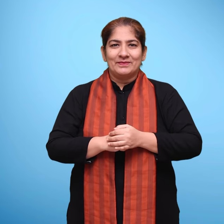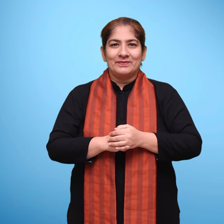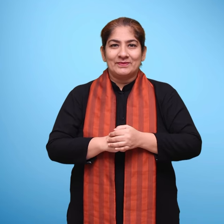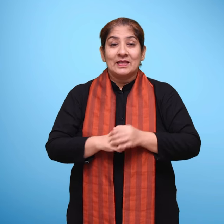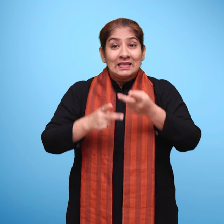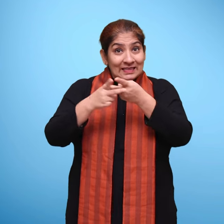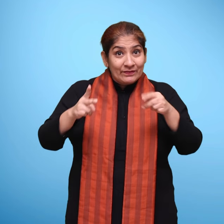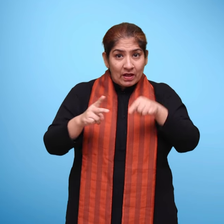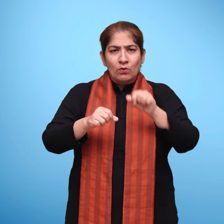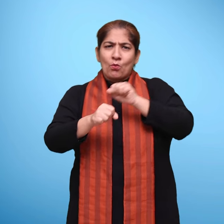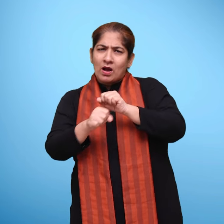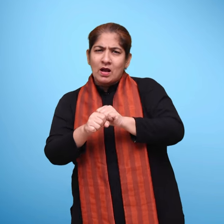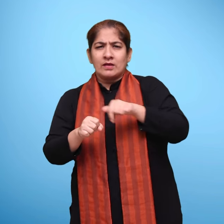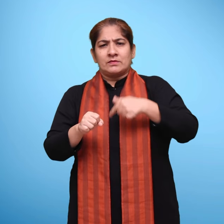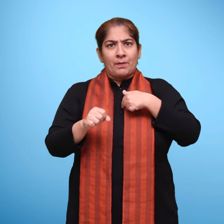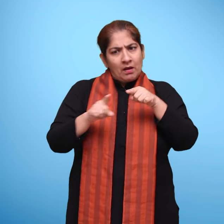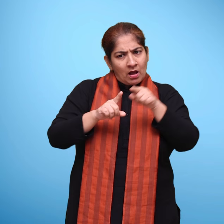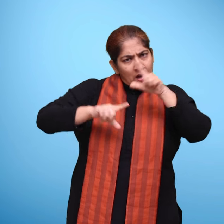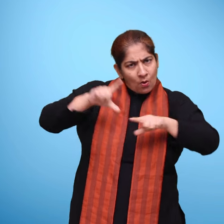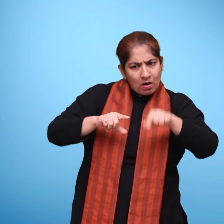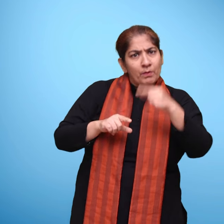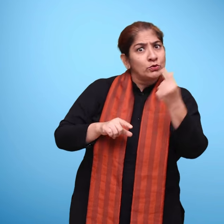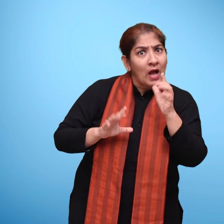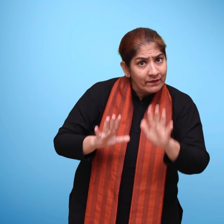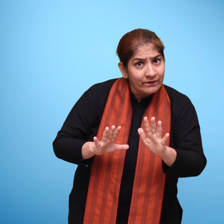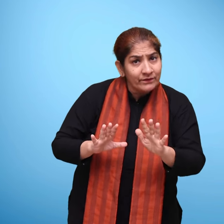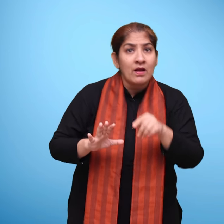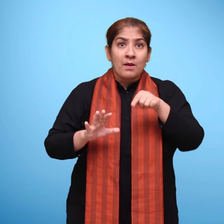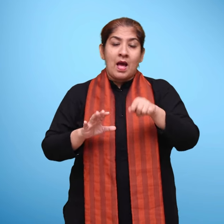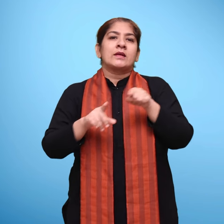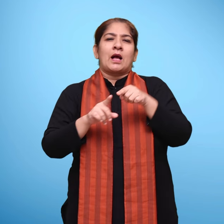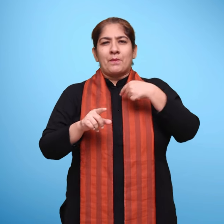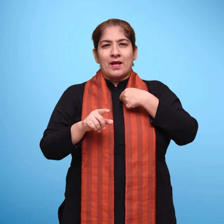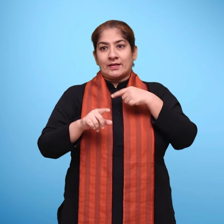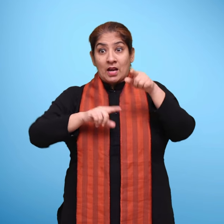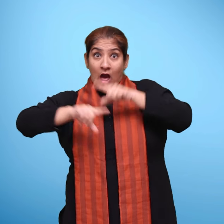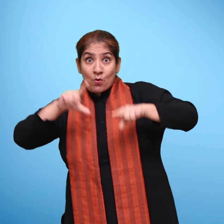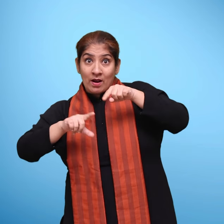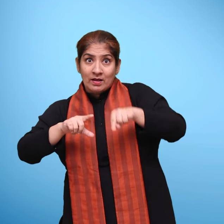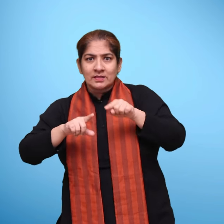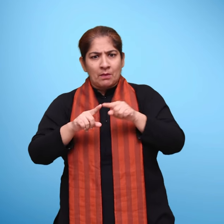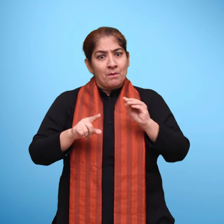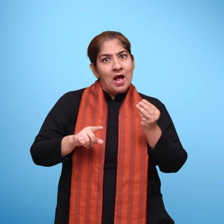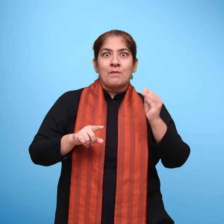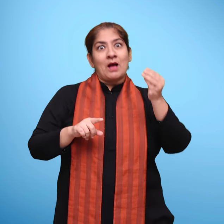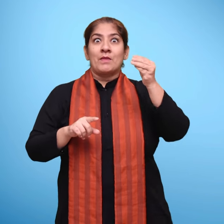के लिए जितना ज्यादा भाशा का प्रयोग होता है उतनी ही तेजी से हमारी भाशा का विकास भी होता है इस